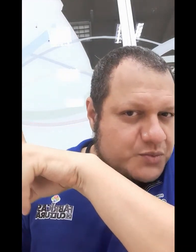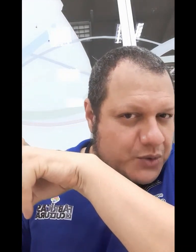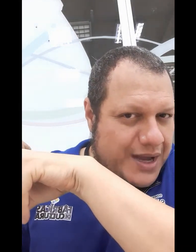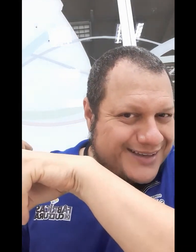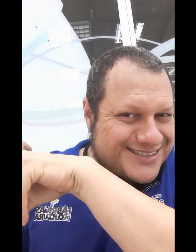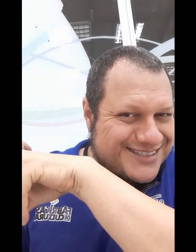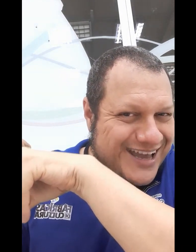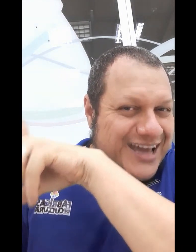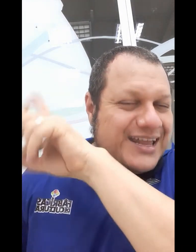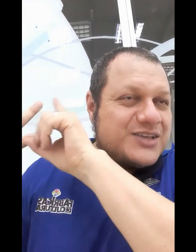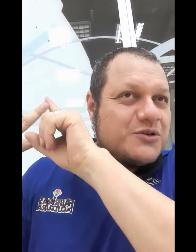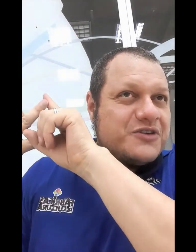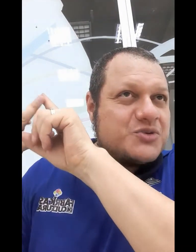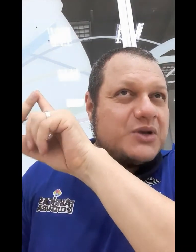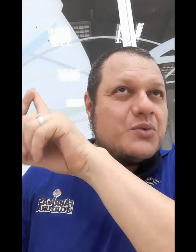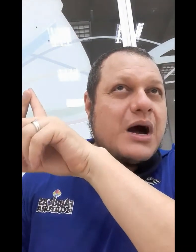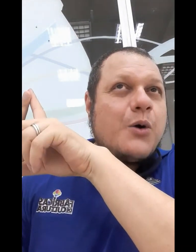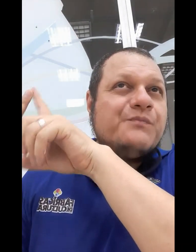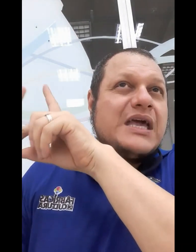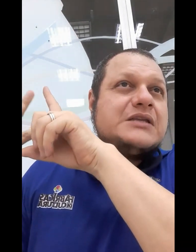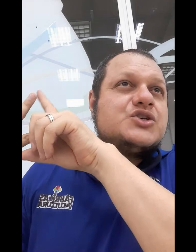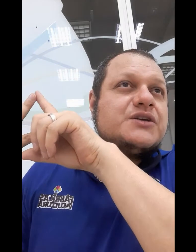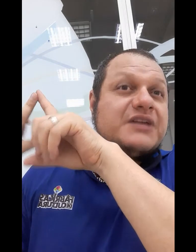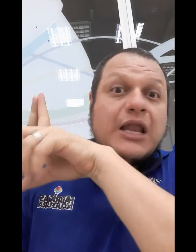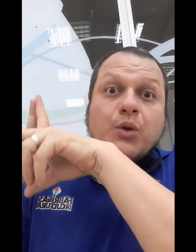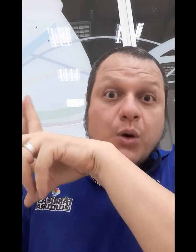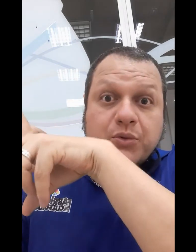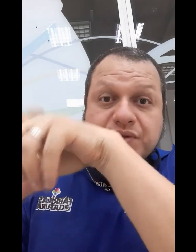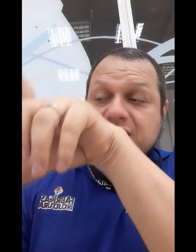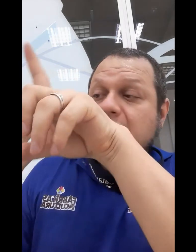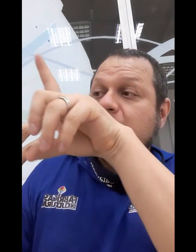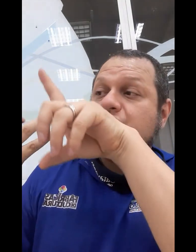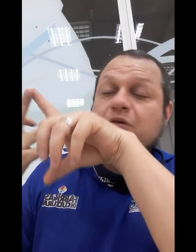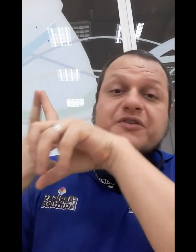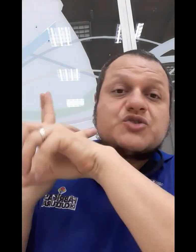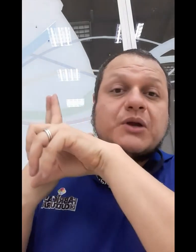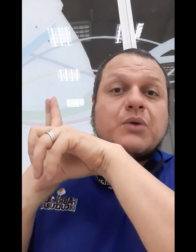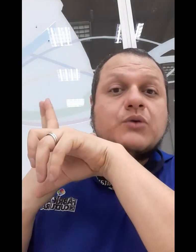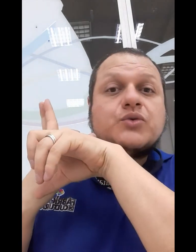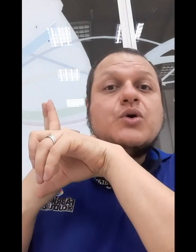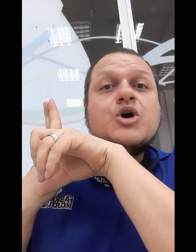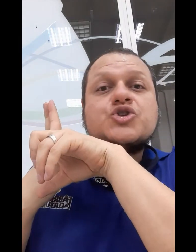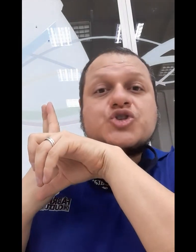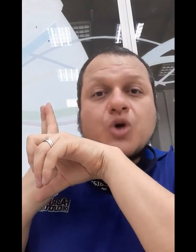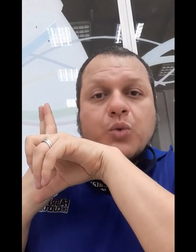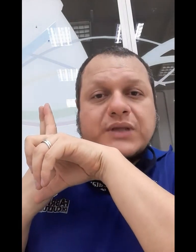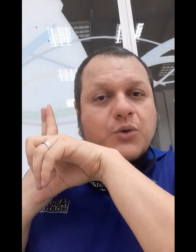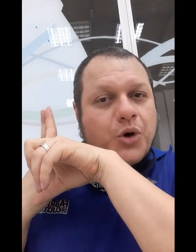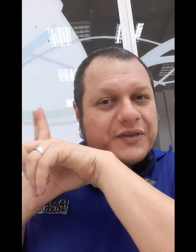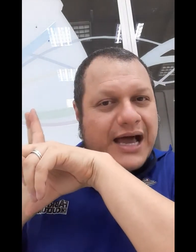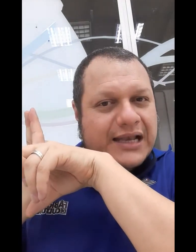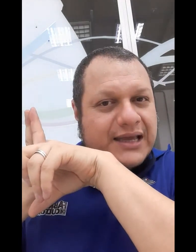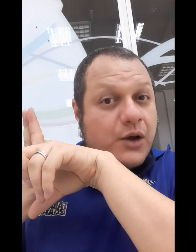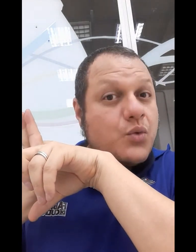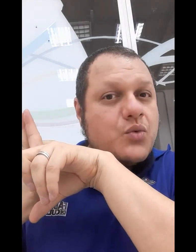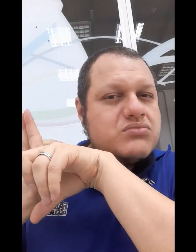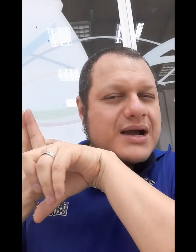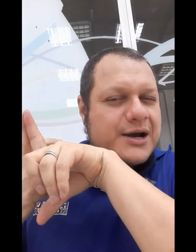manuais, né? Solfejo manual de Villa-Lobos e o solfejo manual do Soltan Kodaly, que era o húngaro,